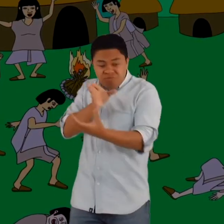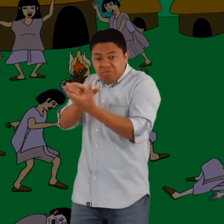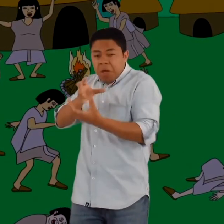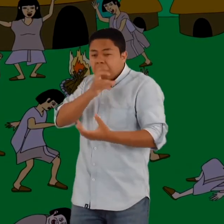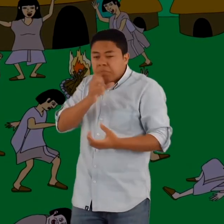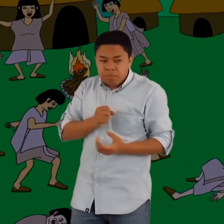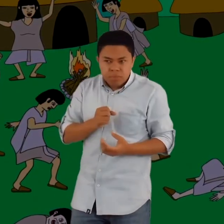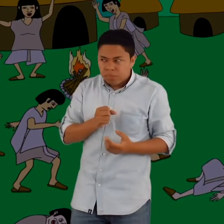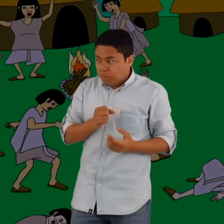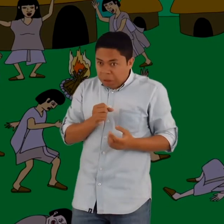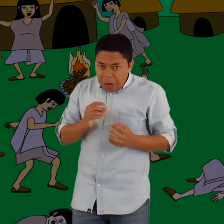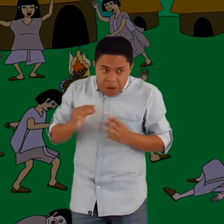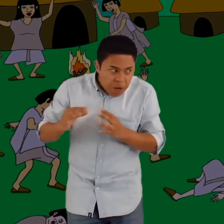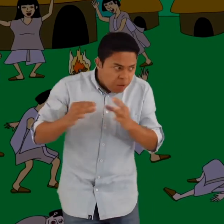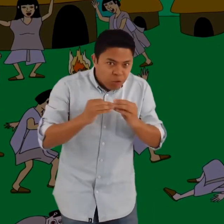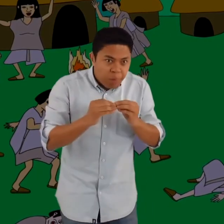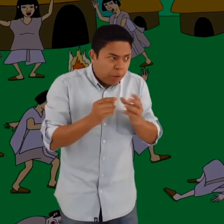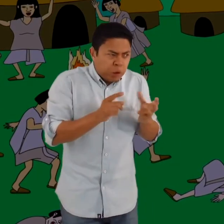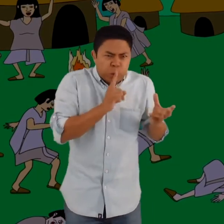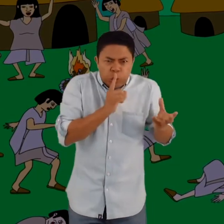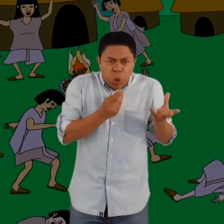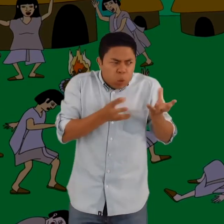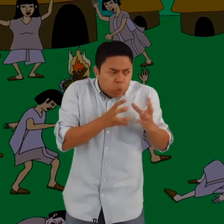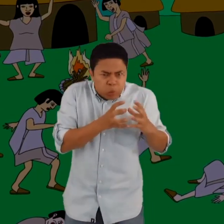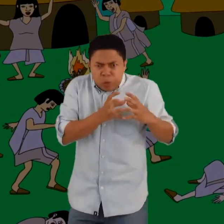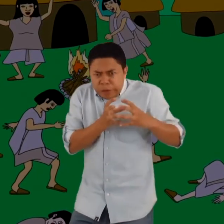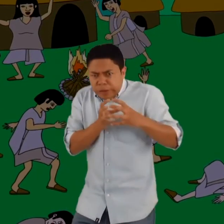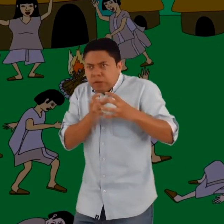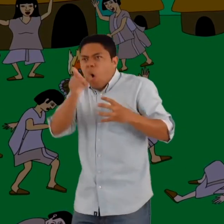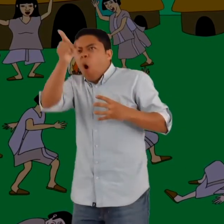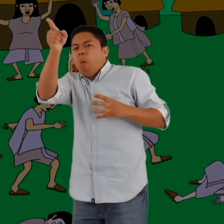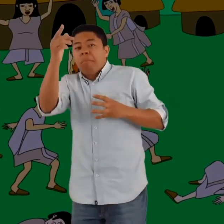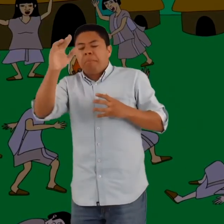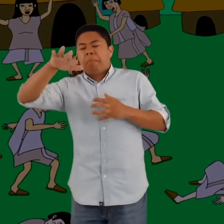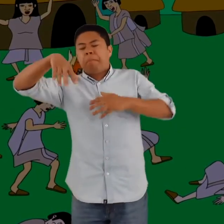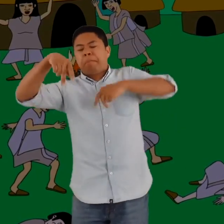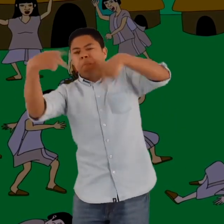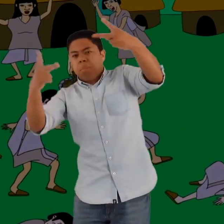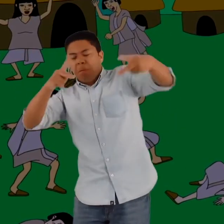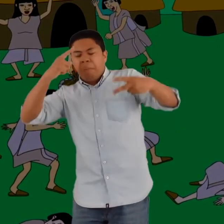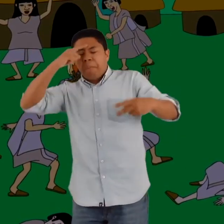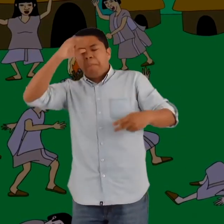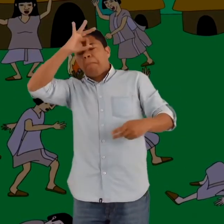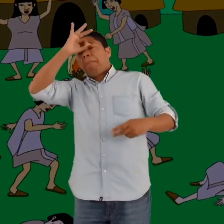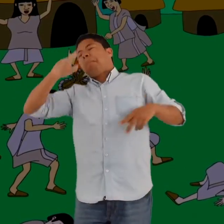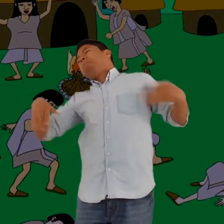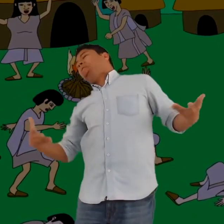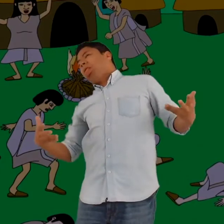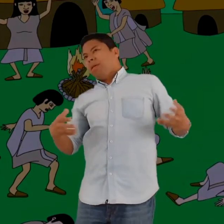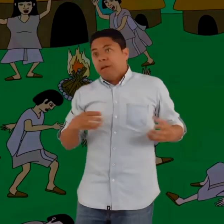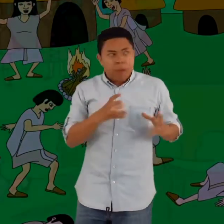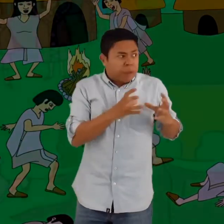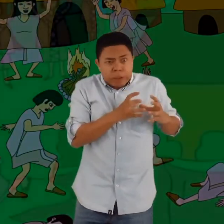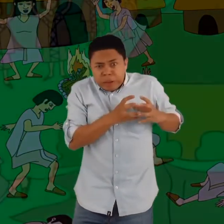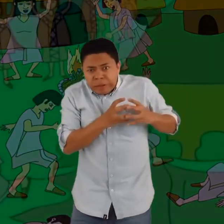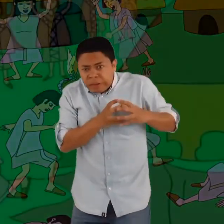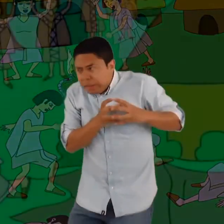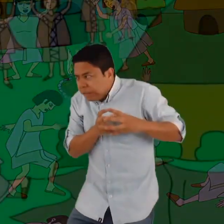Entonces ellos accedieron y comenzaron a caminar. Vieron que estaban tumbados los líderes, pero siguieron con el